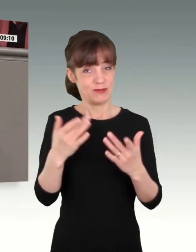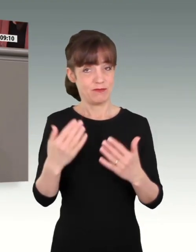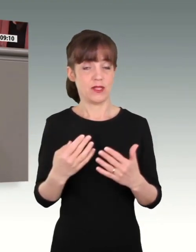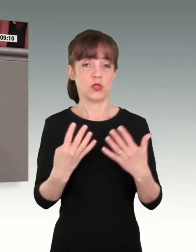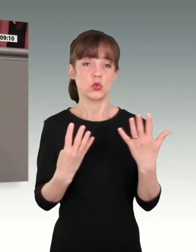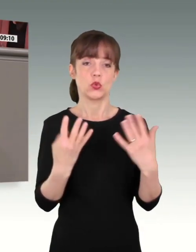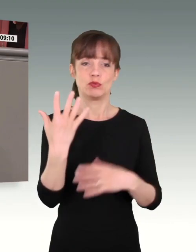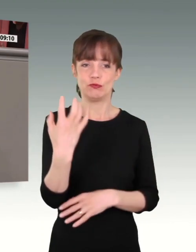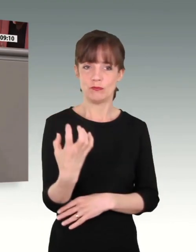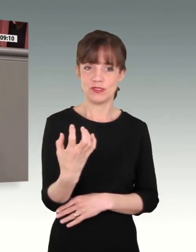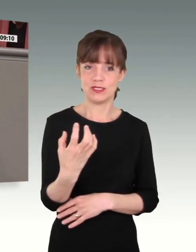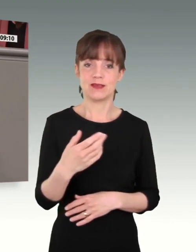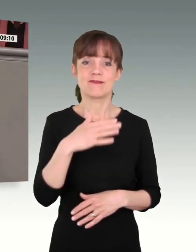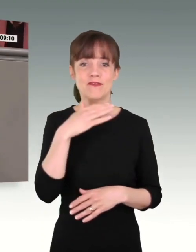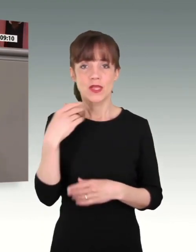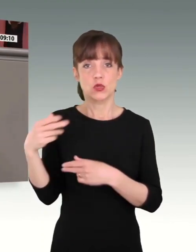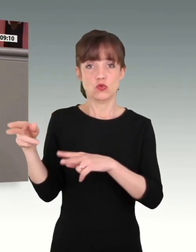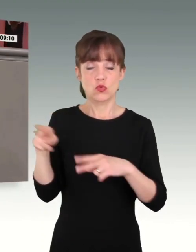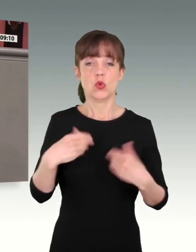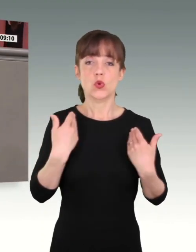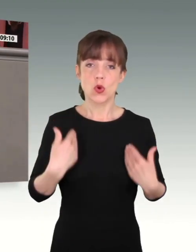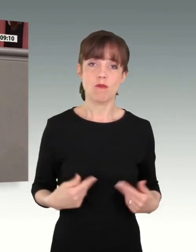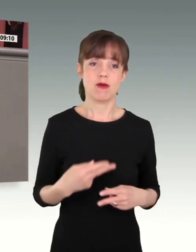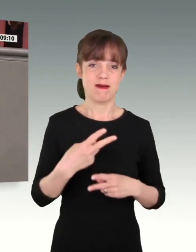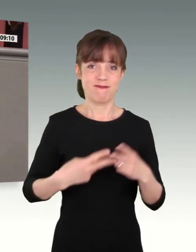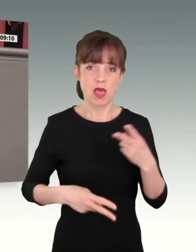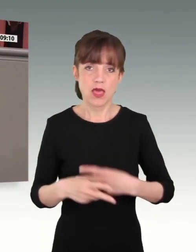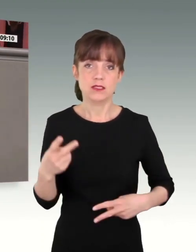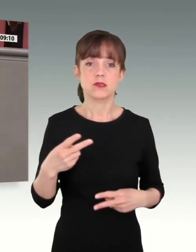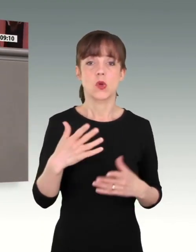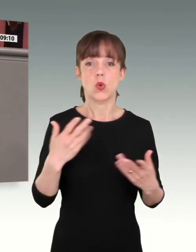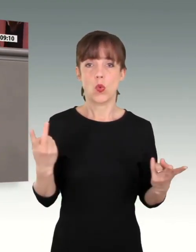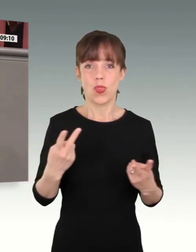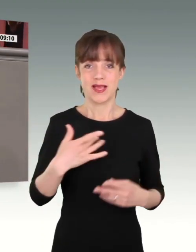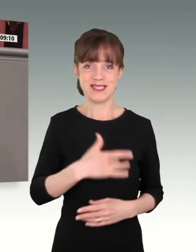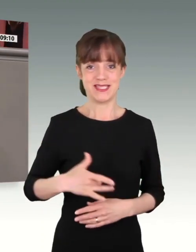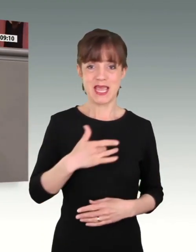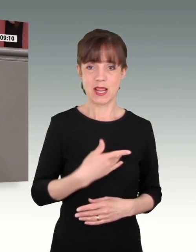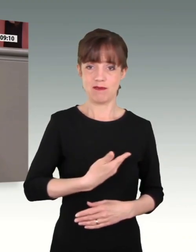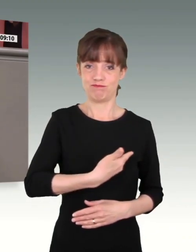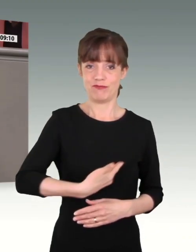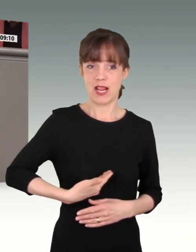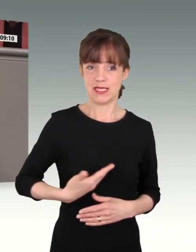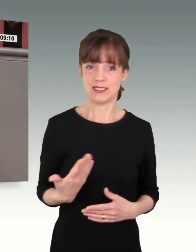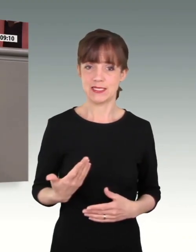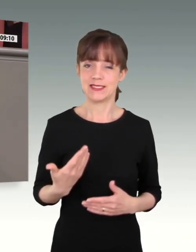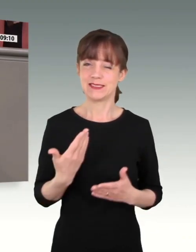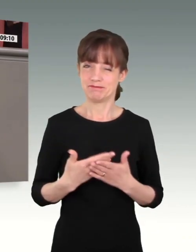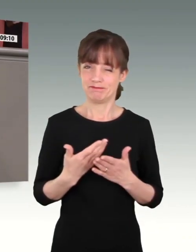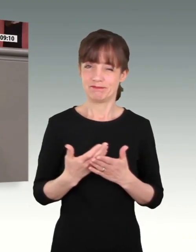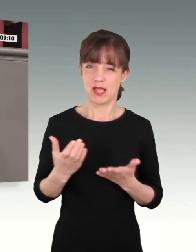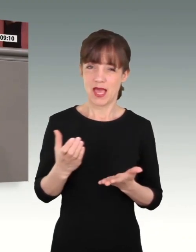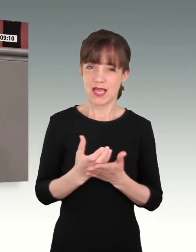Enquetekommission bald eingesetzt wird. Denn die Soldatinnen und Soldaten erwarten, dass dieser Einsatz aufgearbeitet wird.